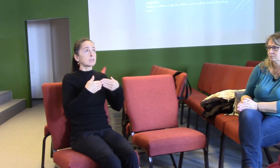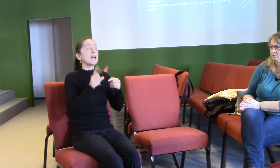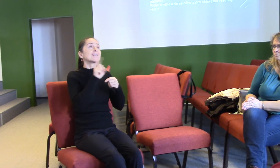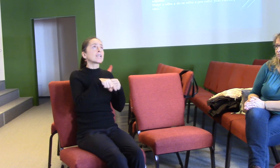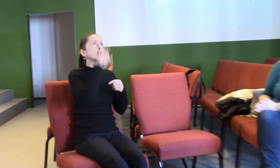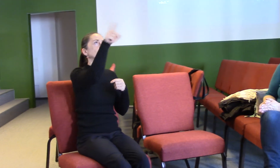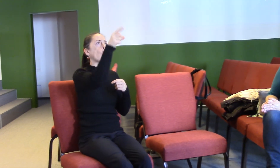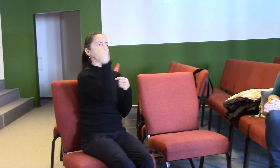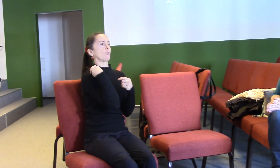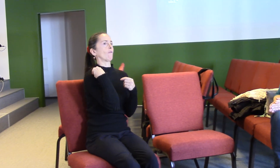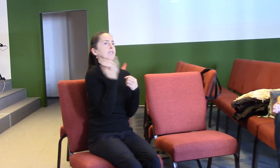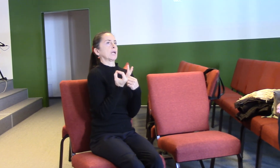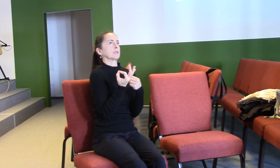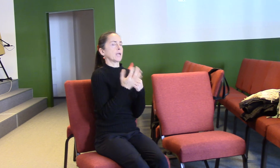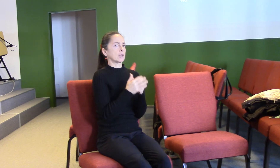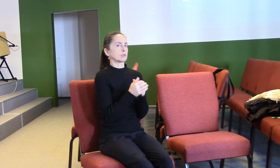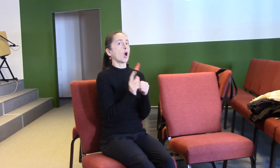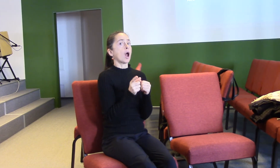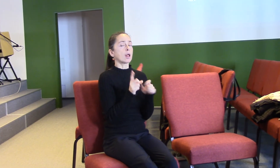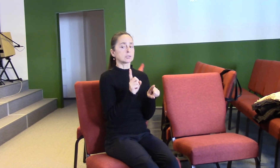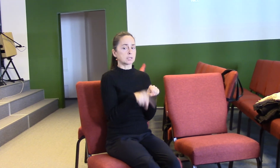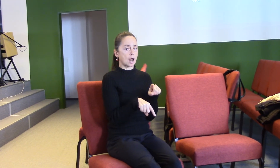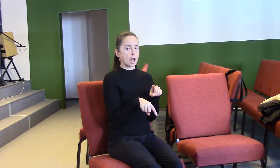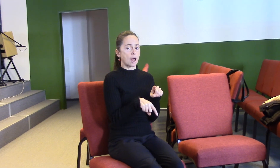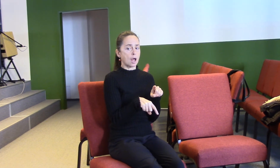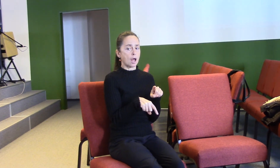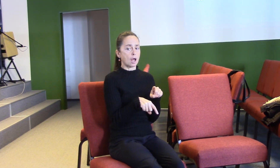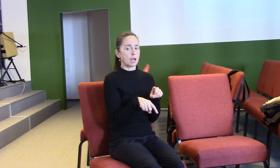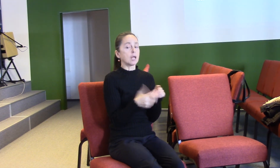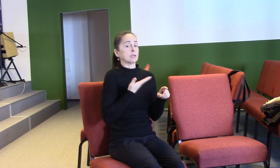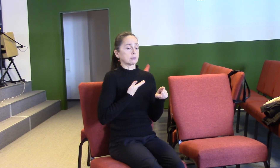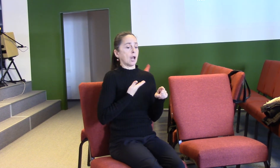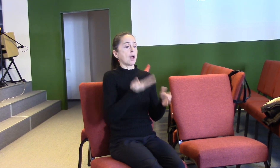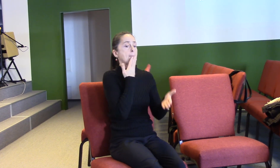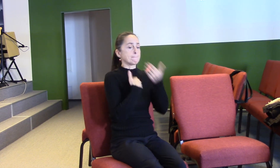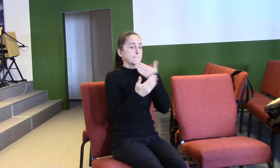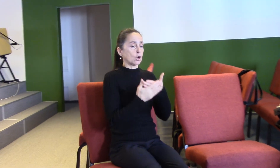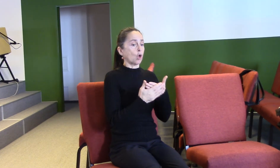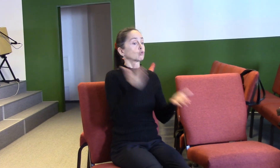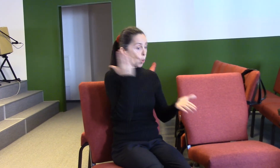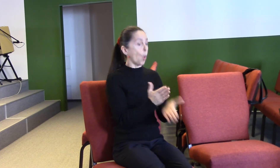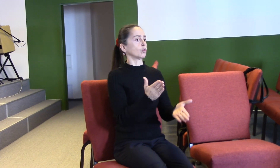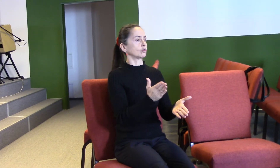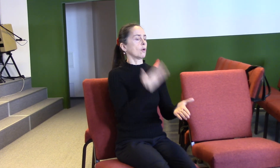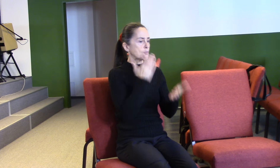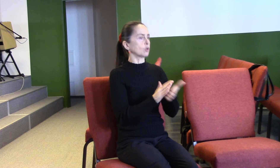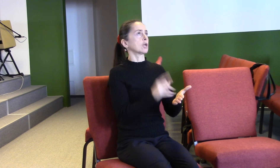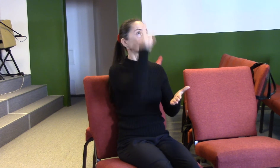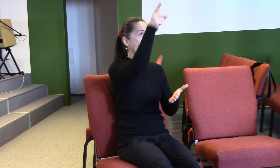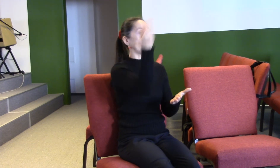Ale stala se nám velká milost. On k nám promluvil. Mluvil ke svým prorokům a